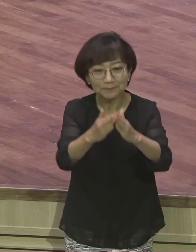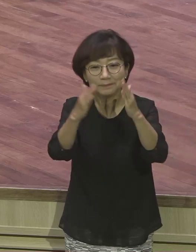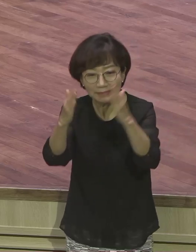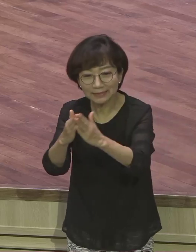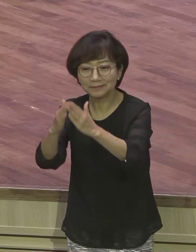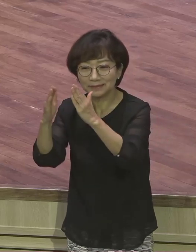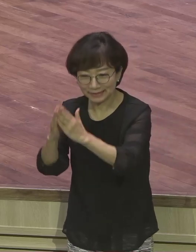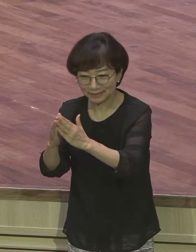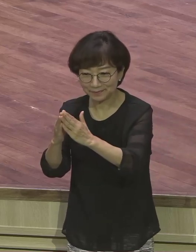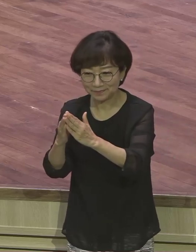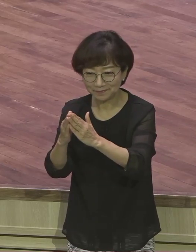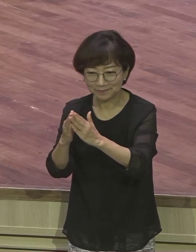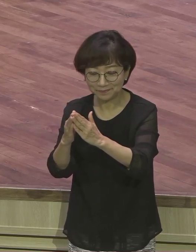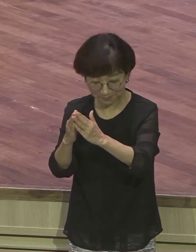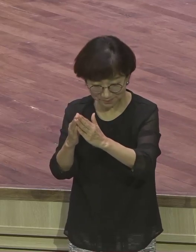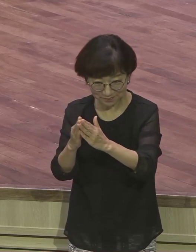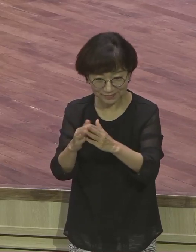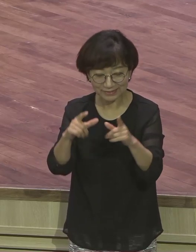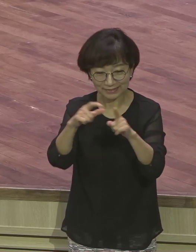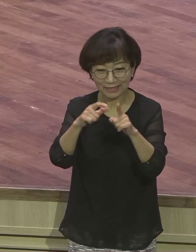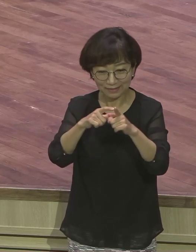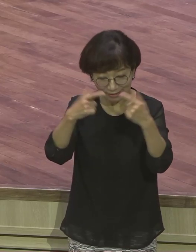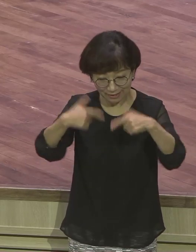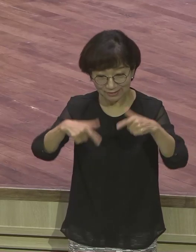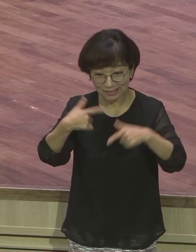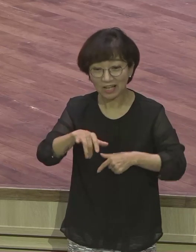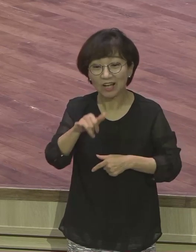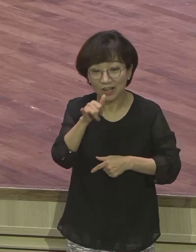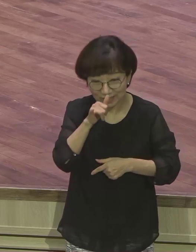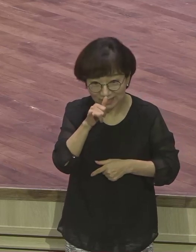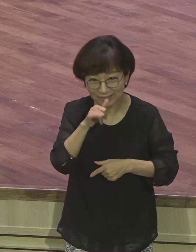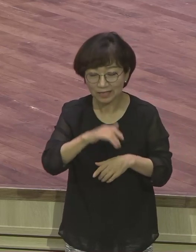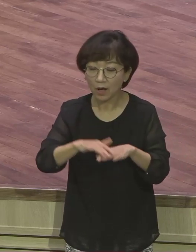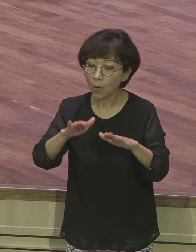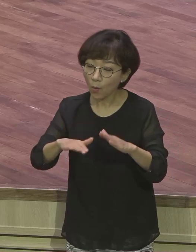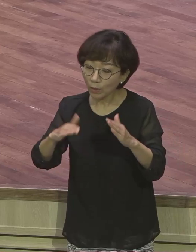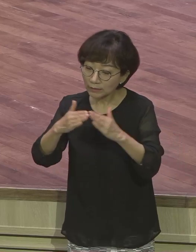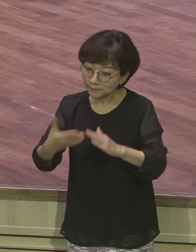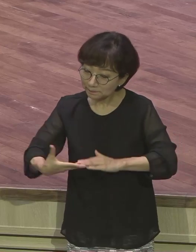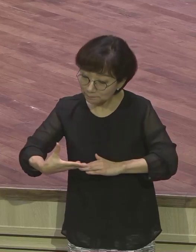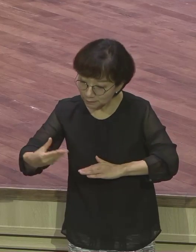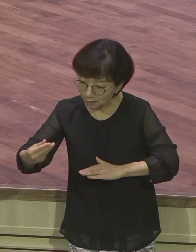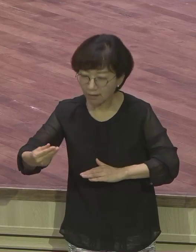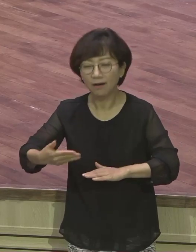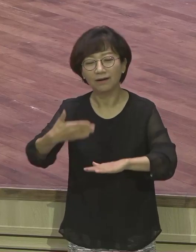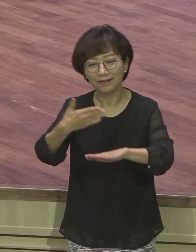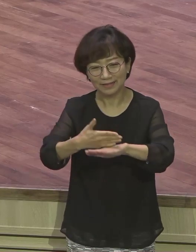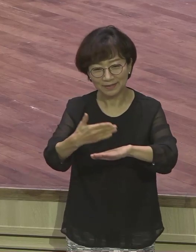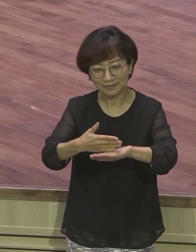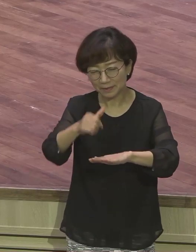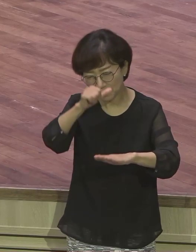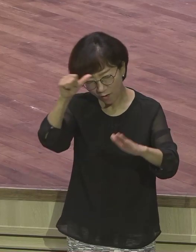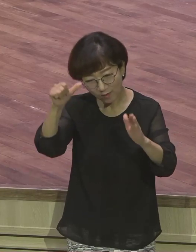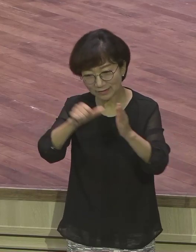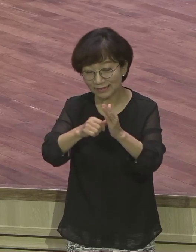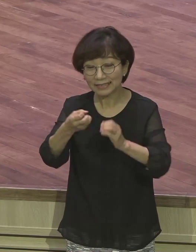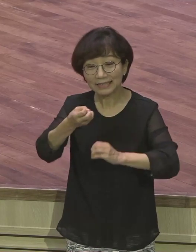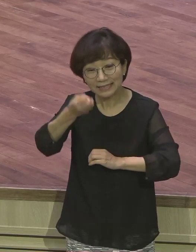가정들은 다 본 줄로 믿고 감사합니다. 어떻든 여러분이 평생 잊을 수 없는 하나님 앞에 하신허신이기